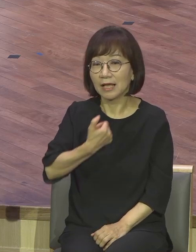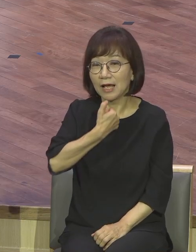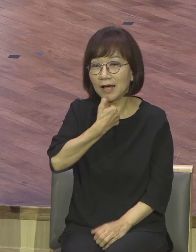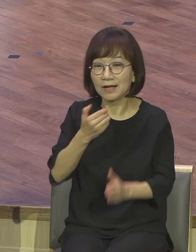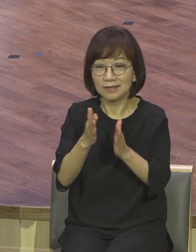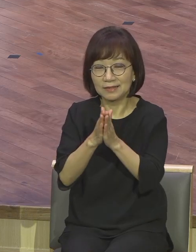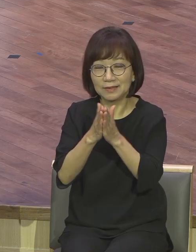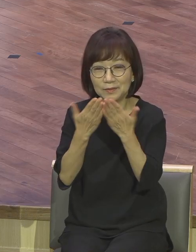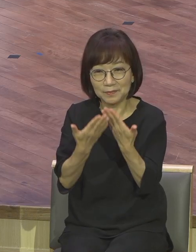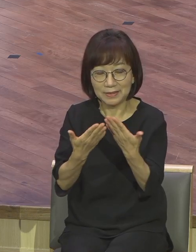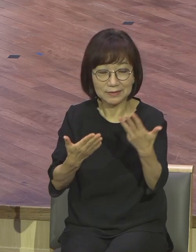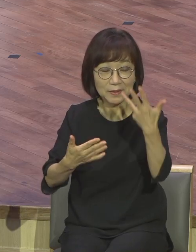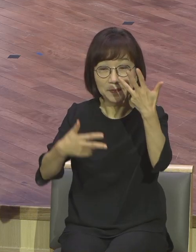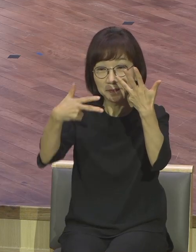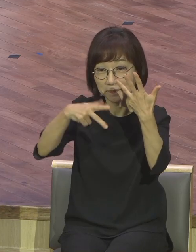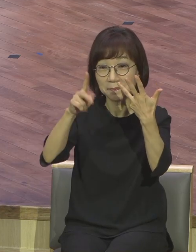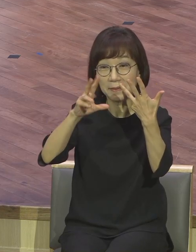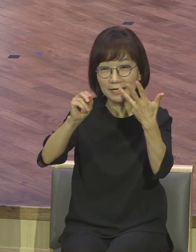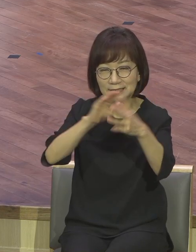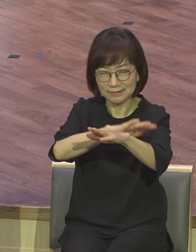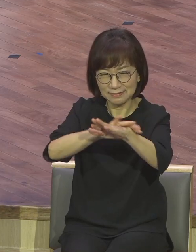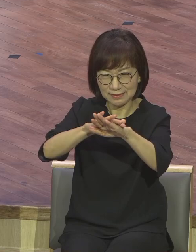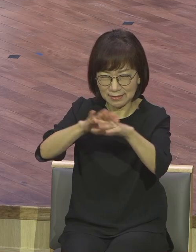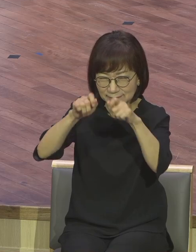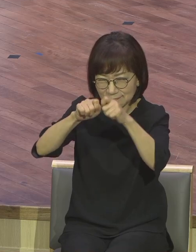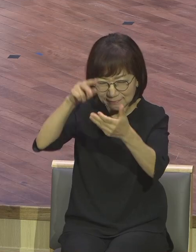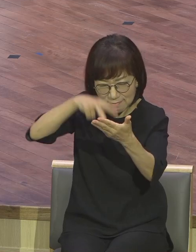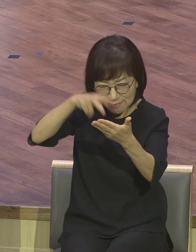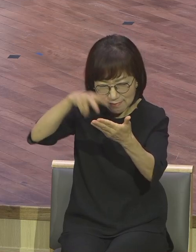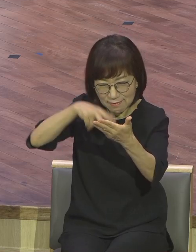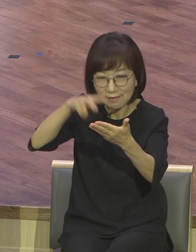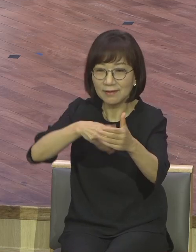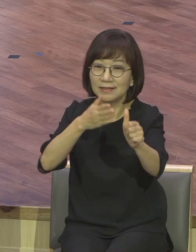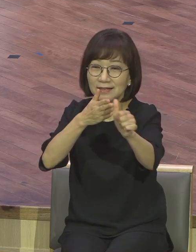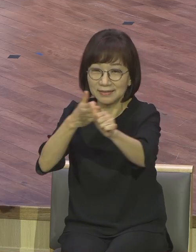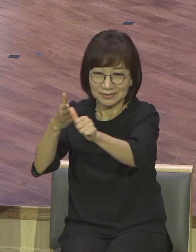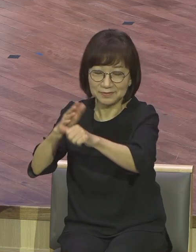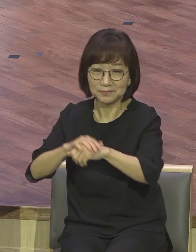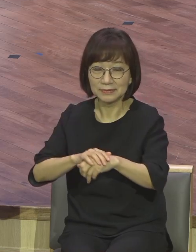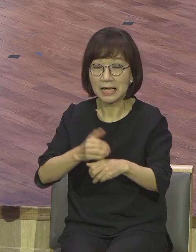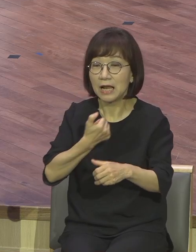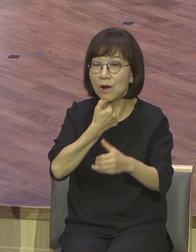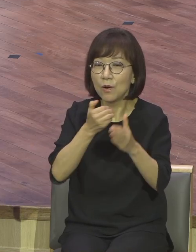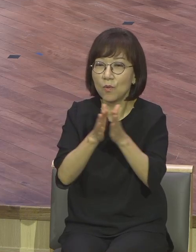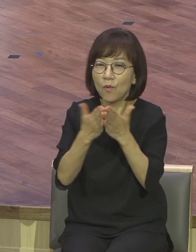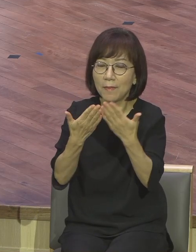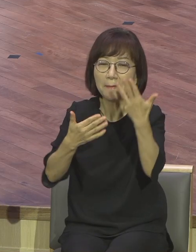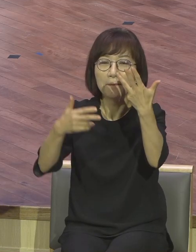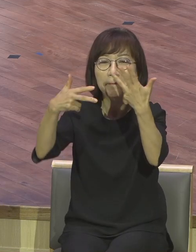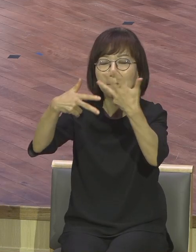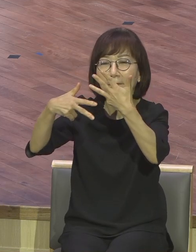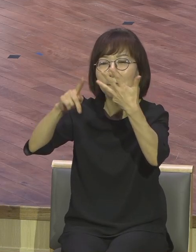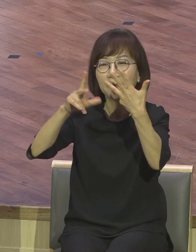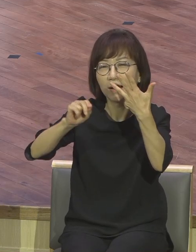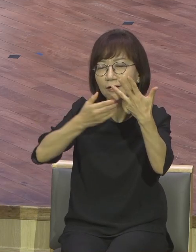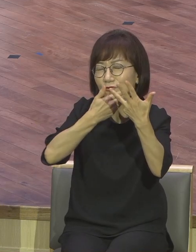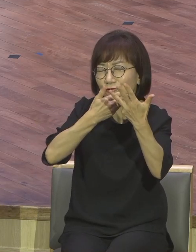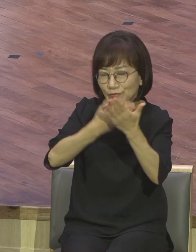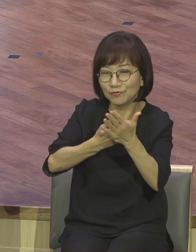8장을 깊이 묵생해 보시기 바랍니다. 로마서 8장이 너무 중요해요. 그래서 영국의 대형